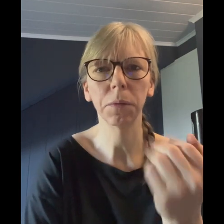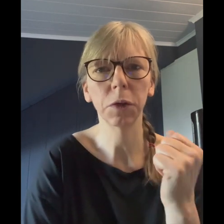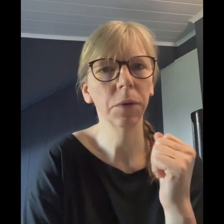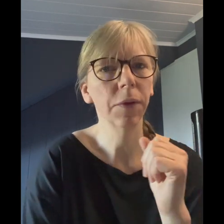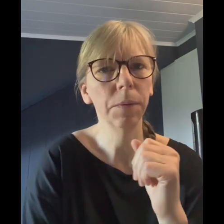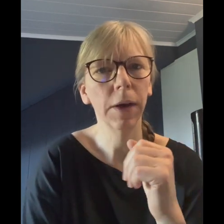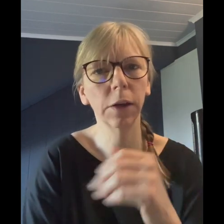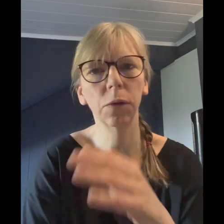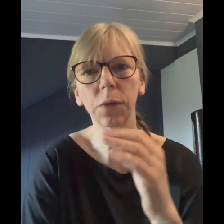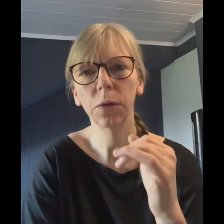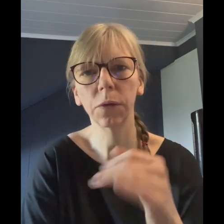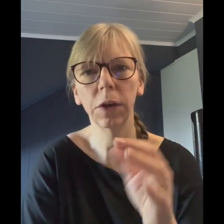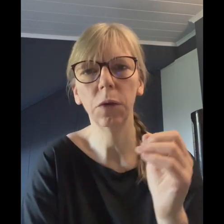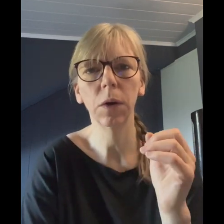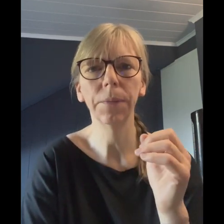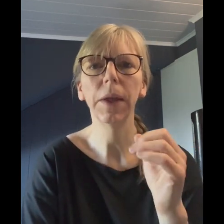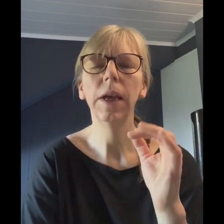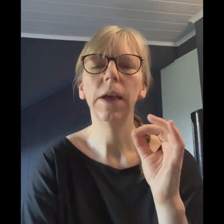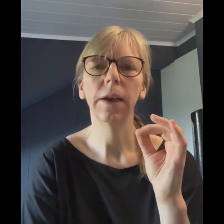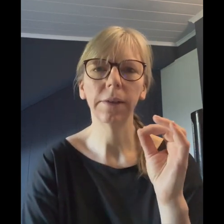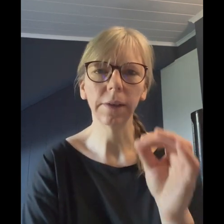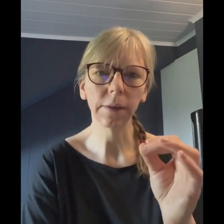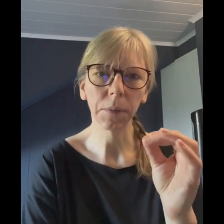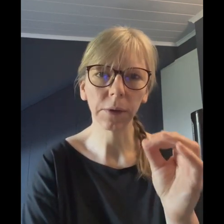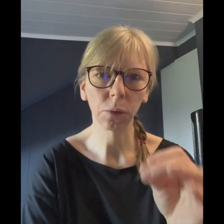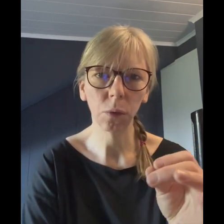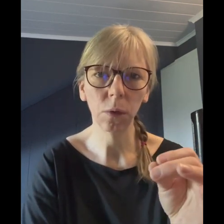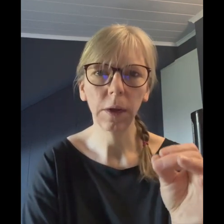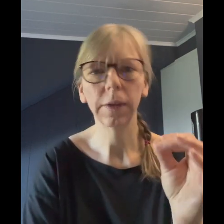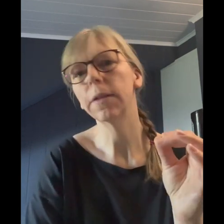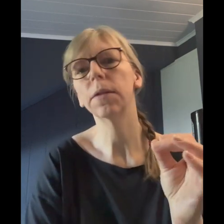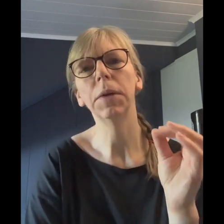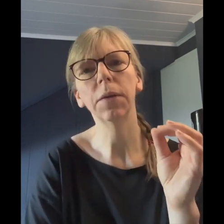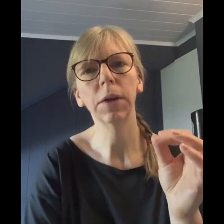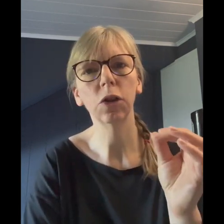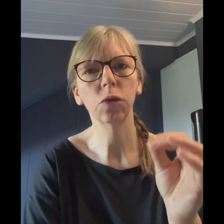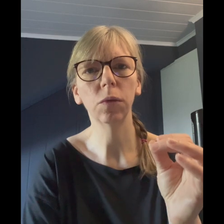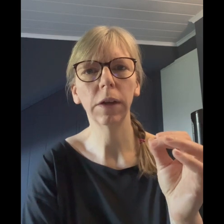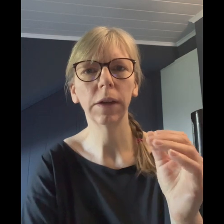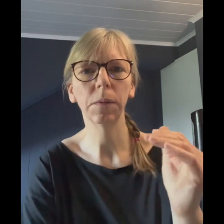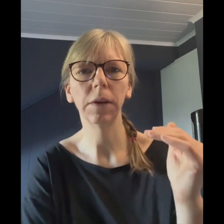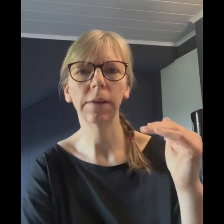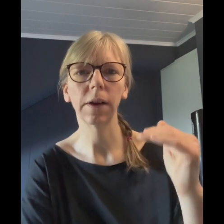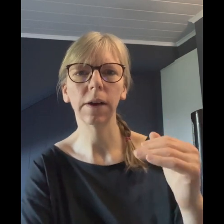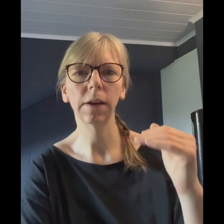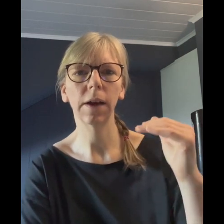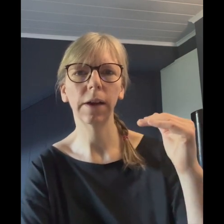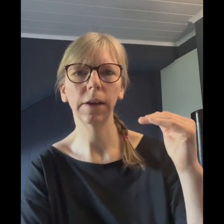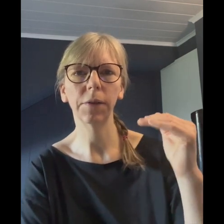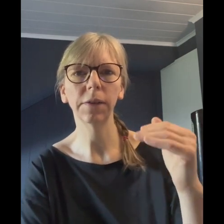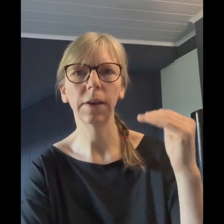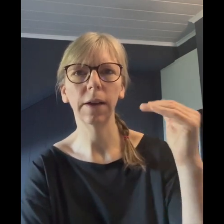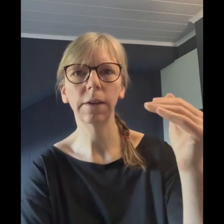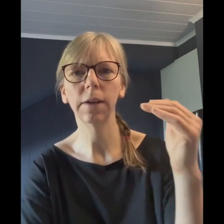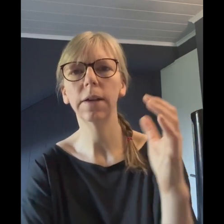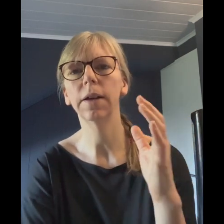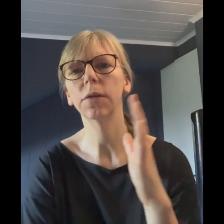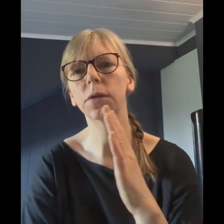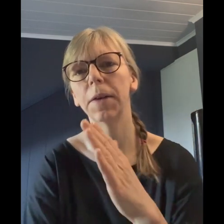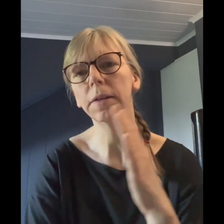Beispiel, Feinmein, Couscous, Quinoa. Es ist aber so, dass es mittlerweile Studien gibt, die sagen, einen gewissen Anteil, also 20